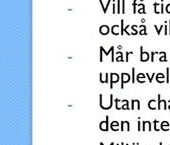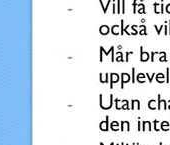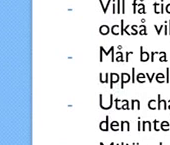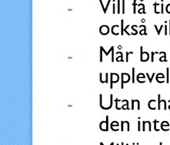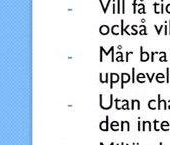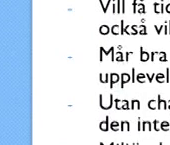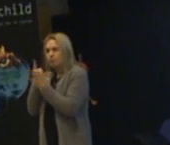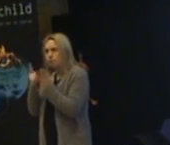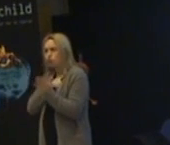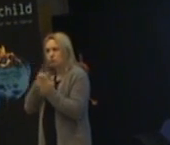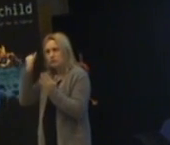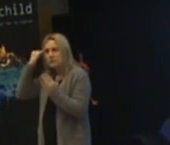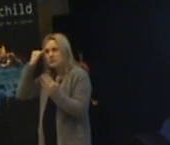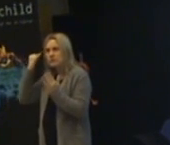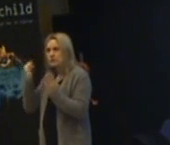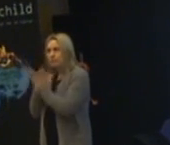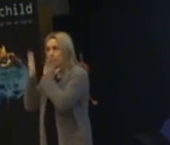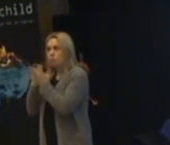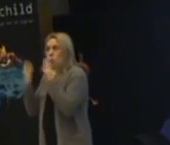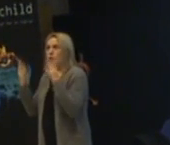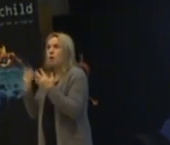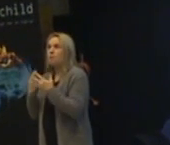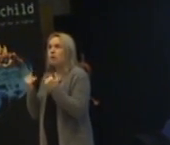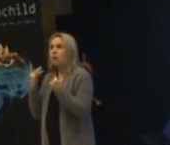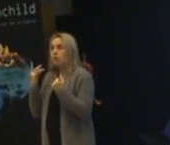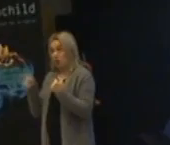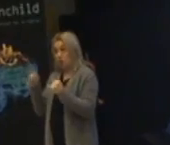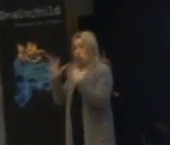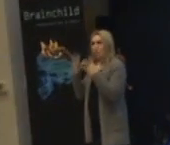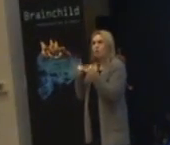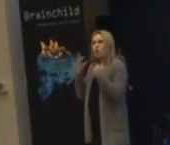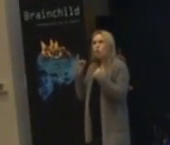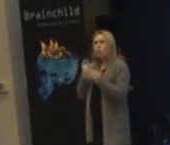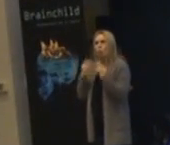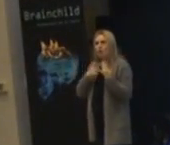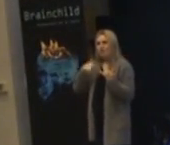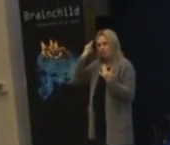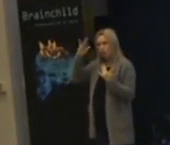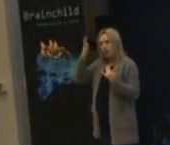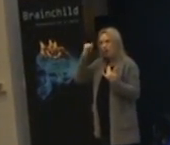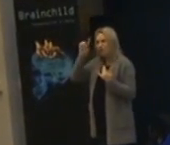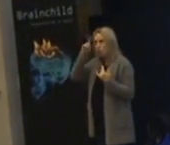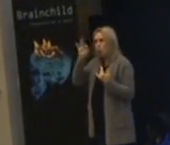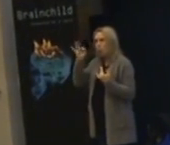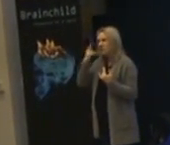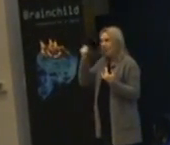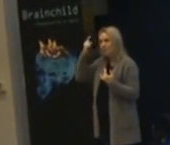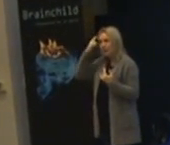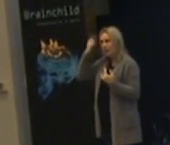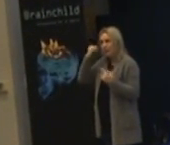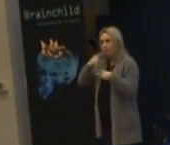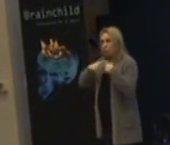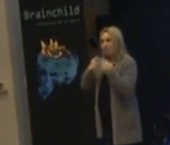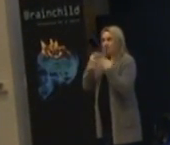Och den här personen klarar hantera det. Hur många av oss vuxna är insatta i hur snabbt en sån här hjärna kan processa